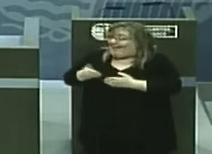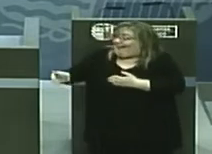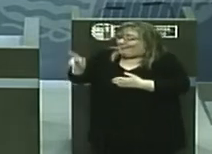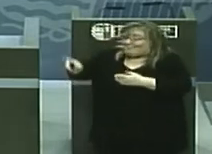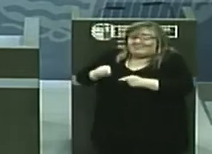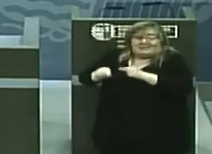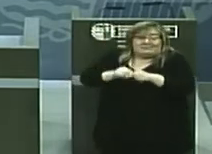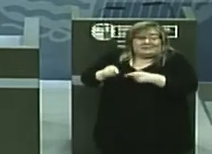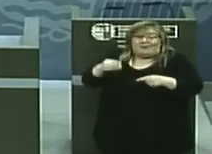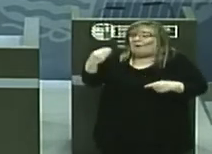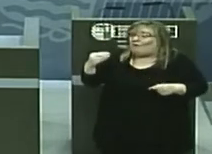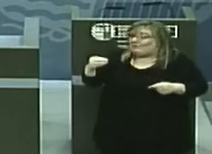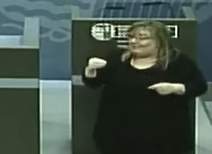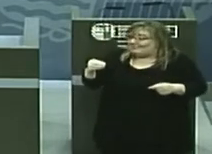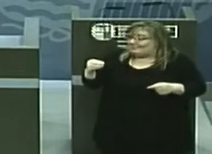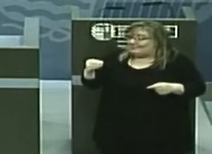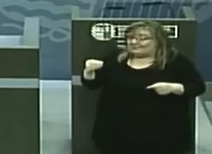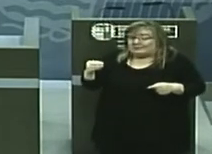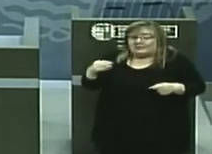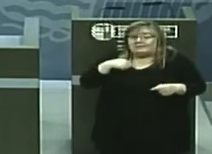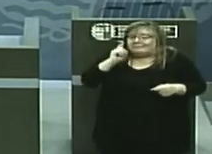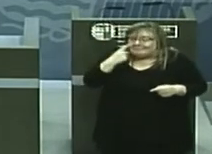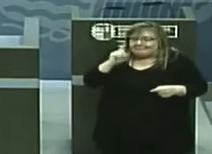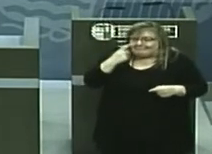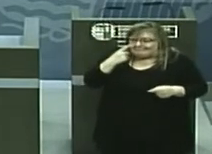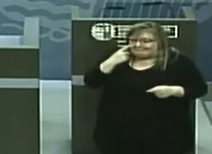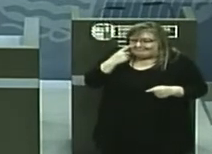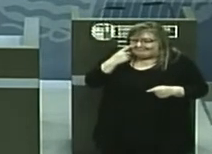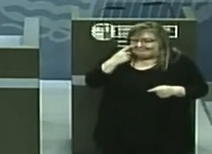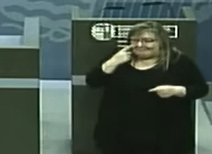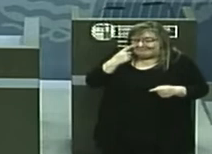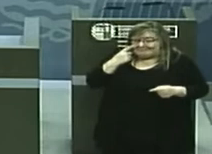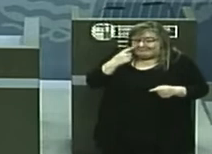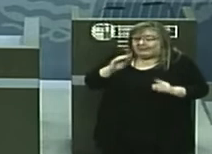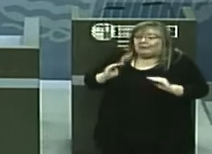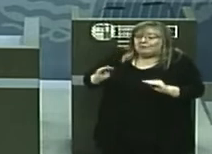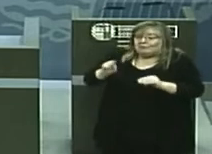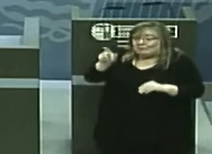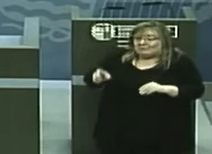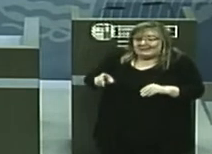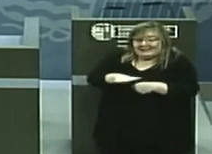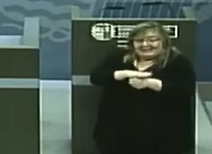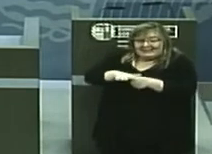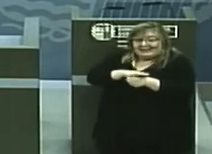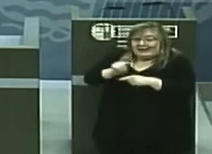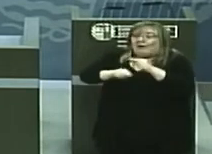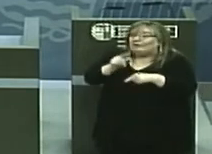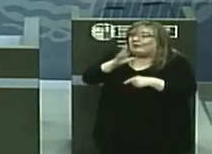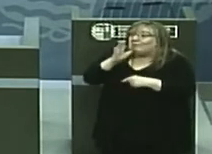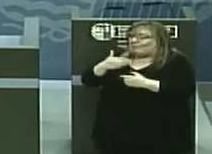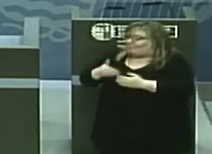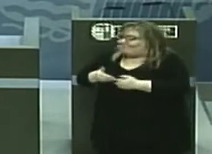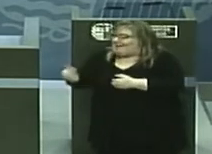jóvenes, lo que estamos identificando es que su ámbito de contagio es